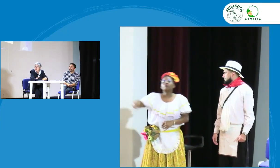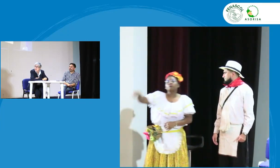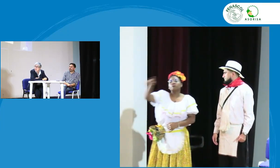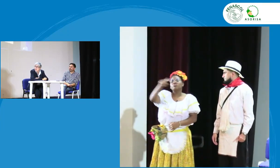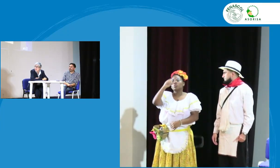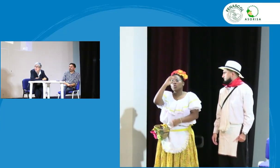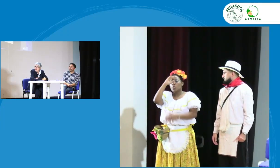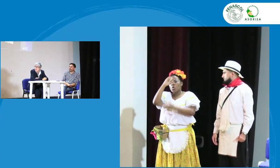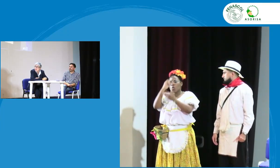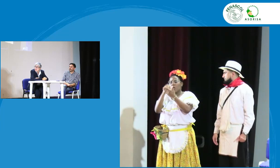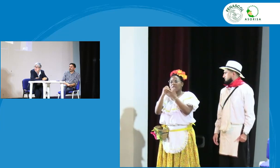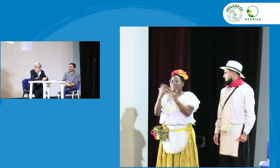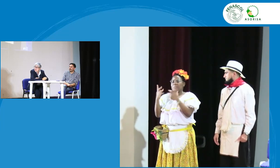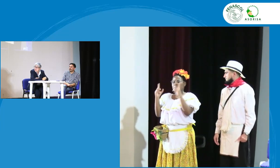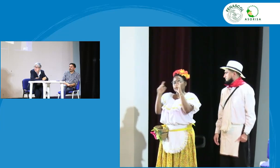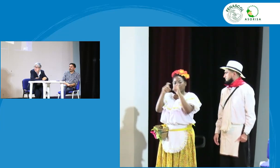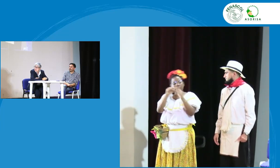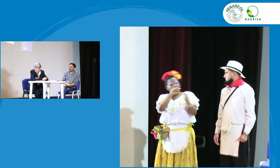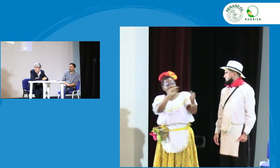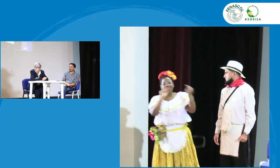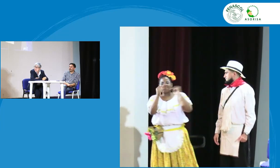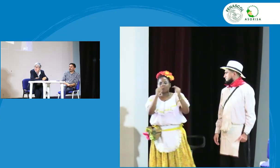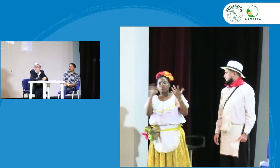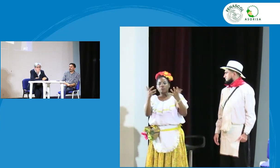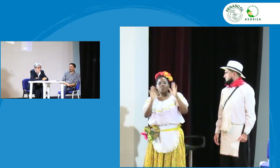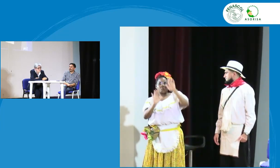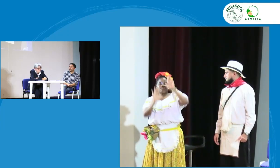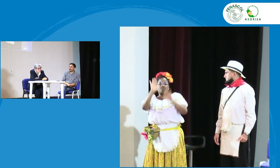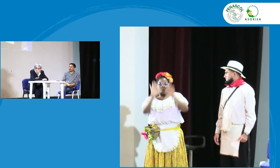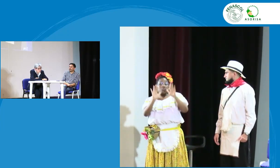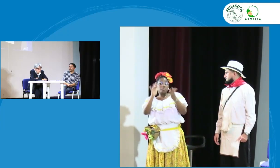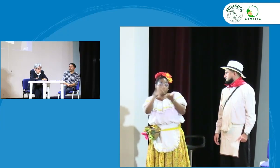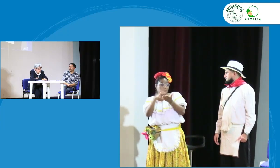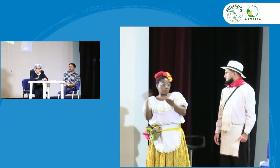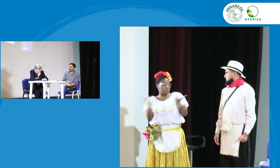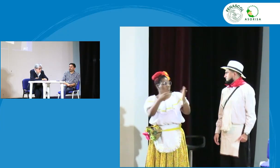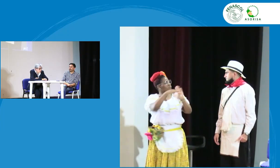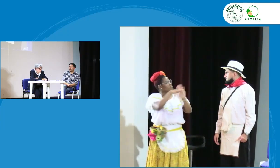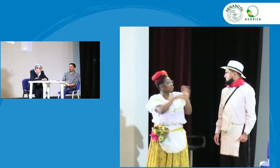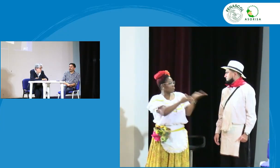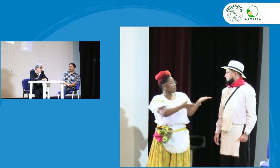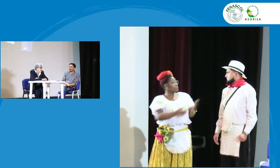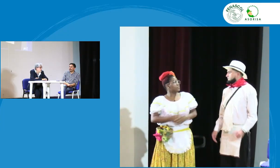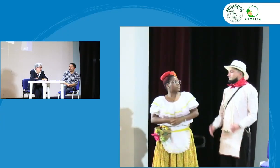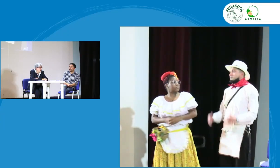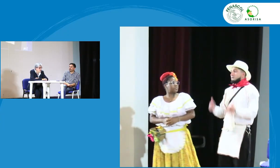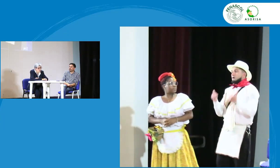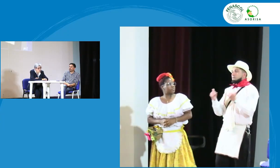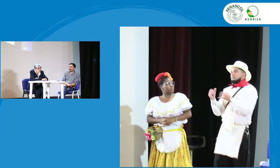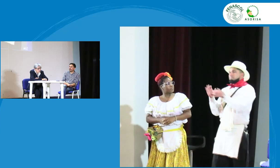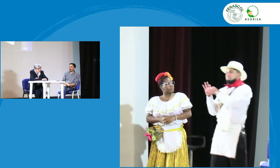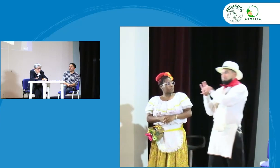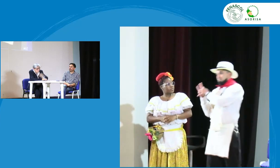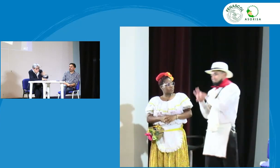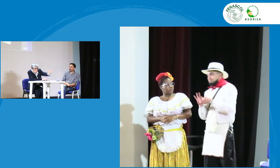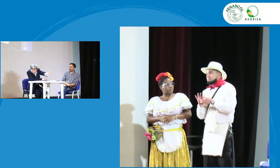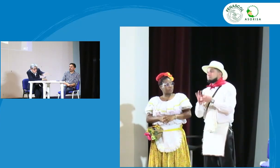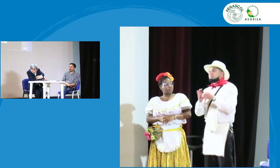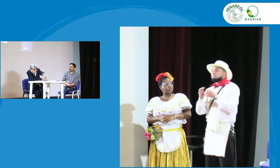porque, bueno, ahorita vamos a tener participación de ustedes y opiniones de ustedes. Sí, así es y es que